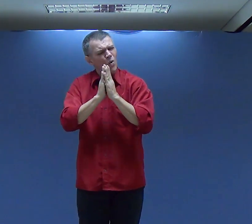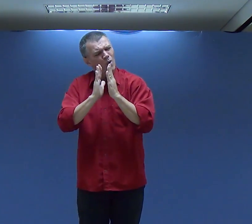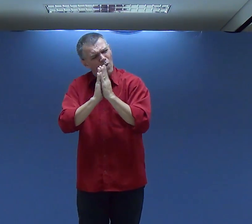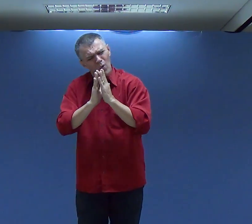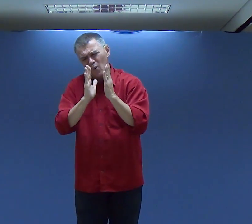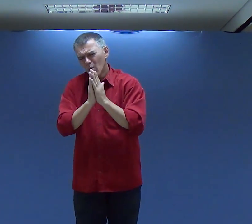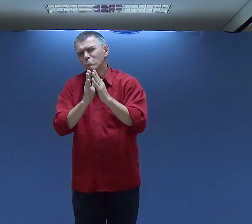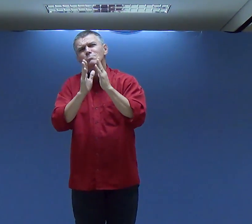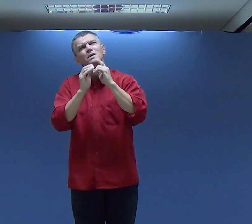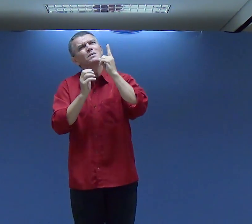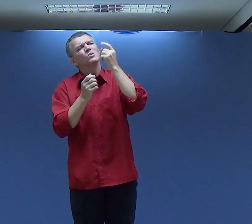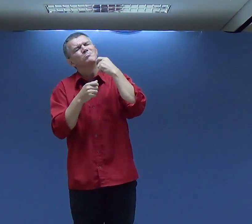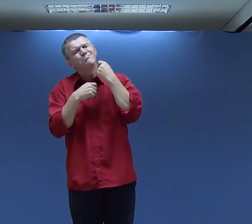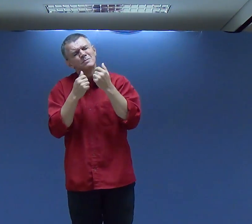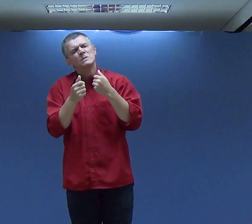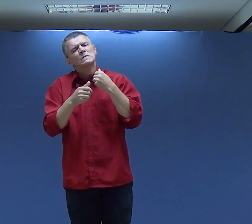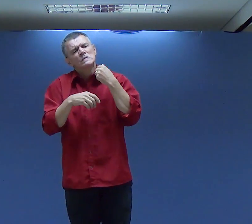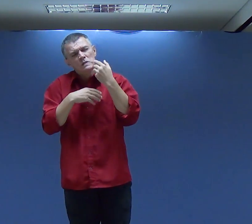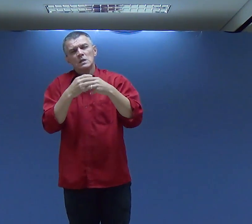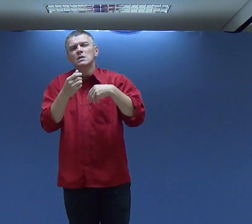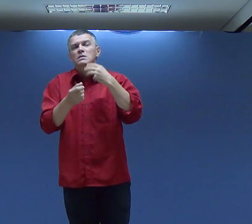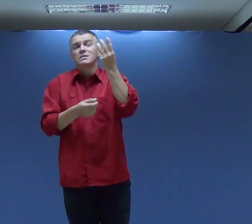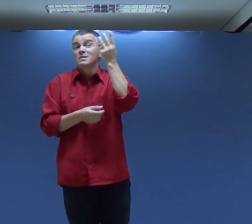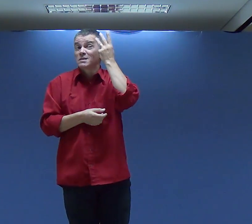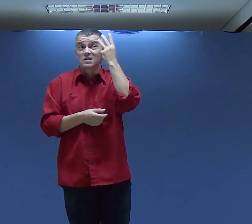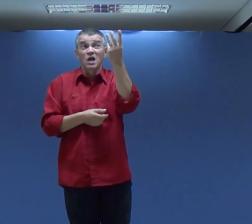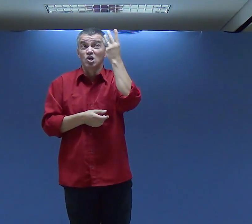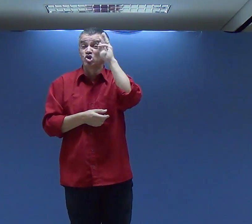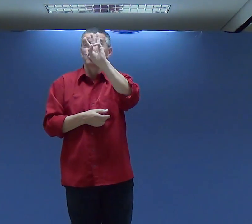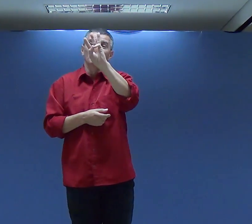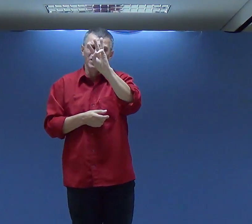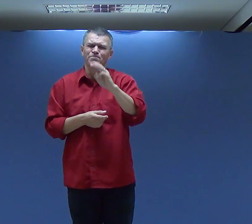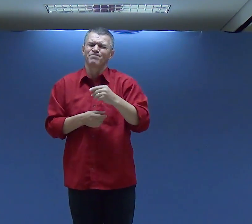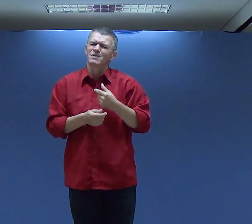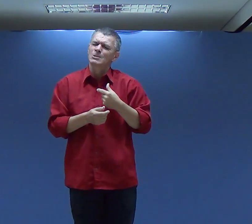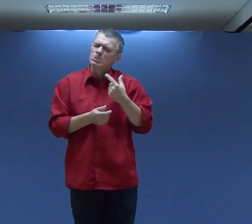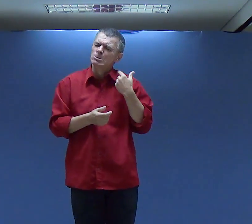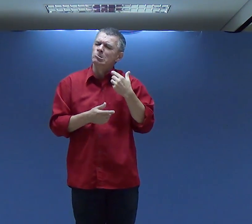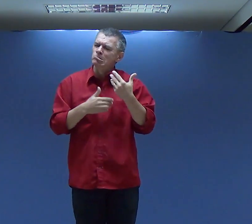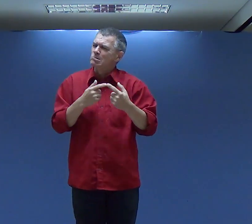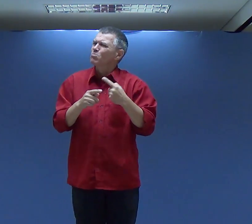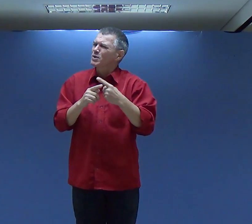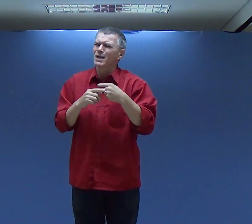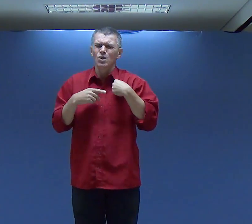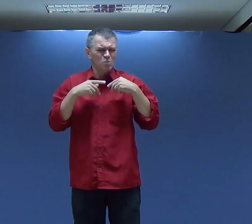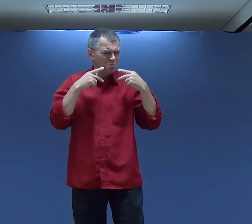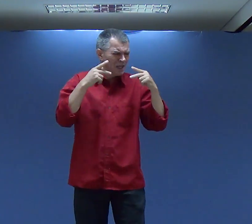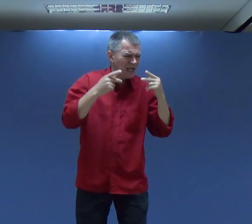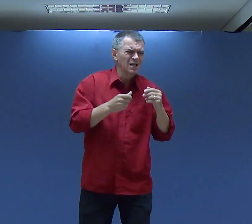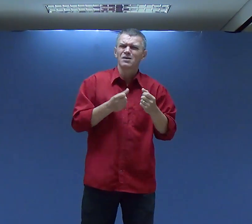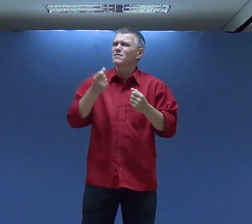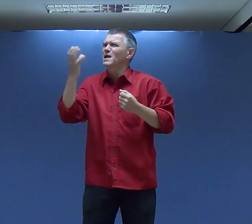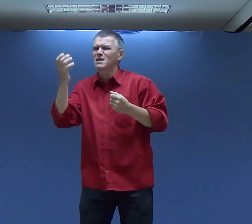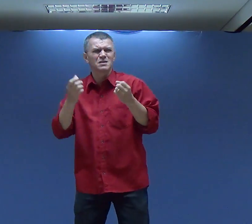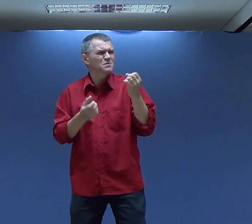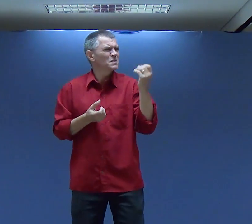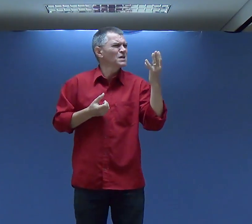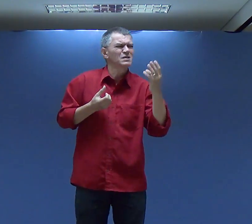esse sinal como amém Mas em alguns lugares usa esse sinal pra oração Por três dias eu estive pensando,